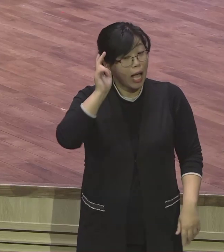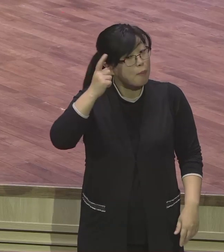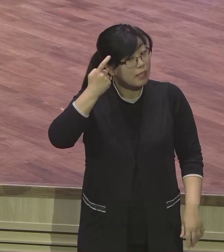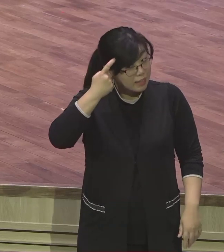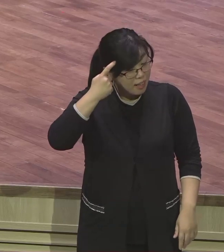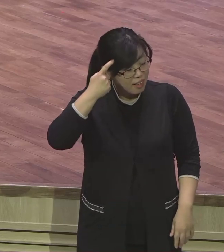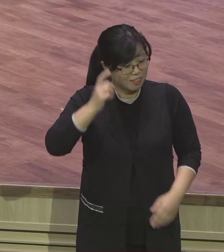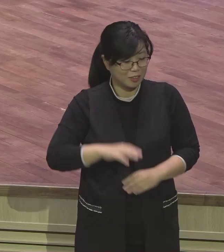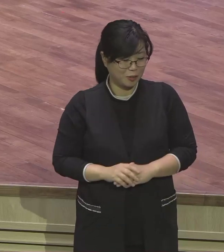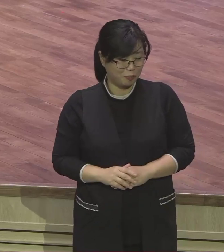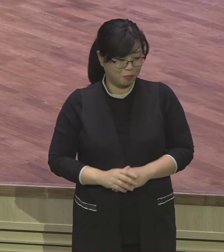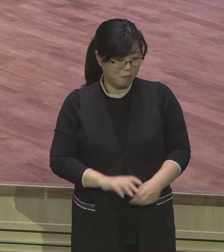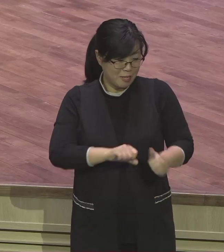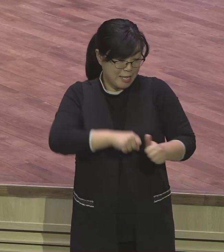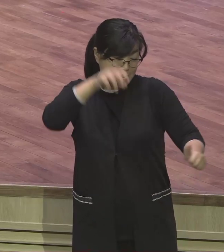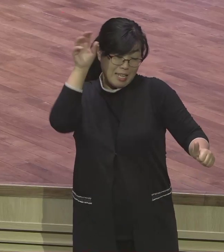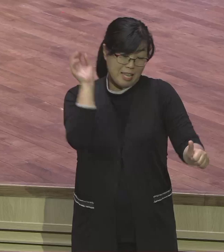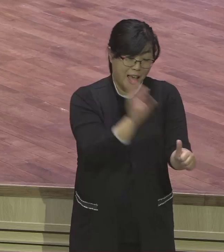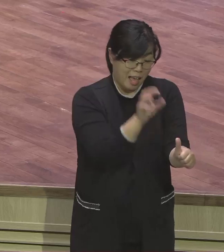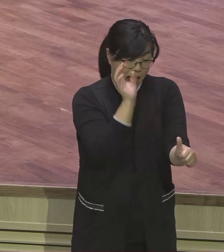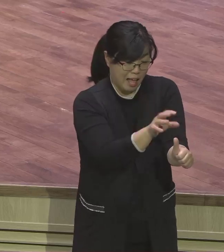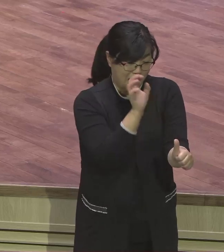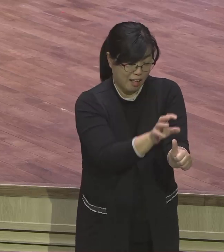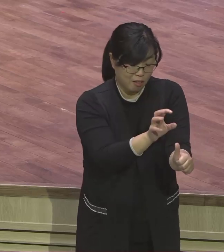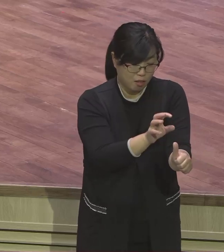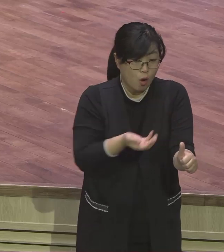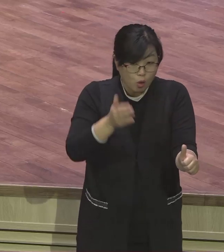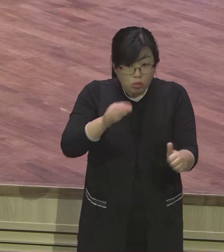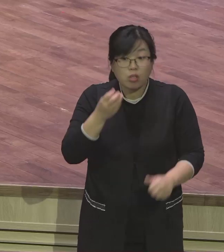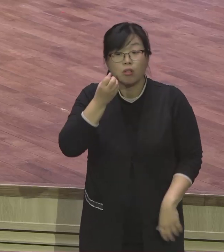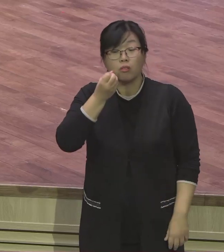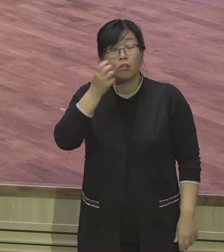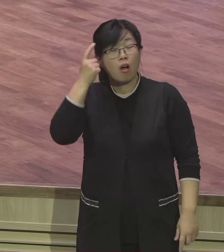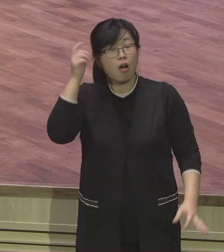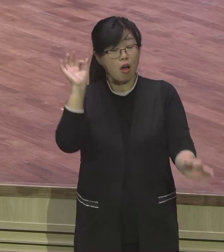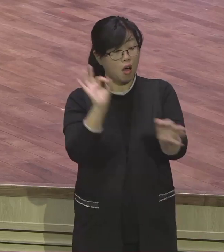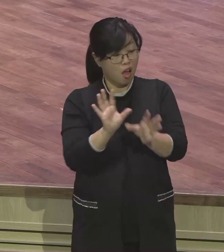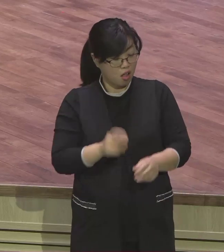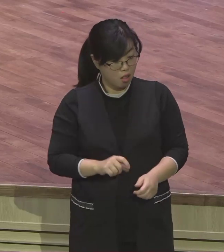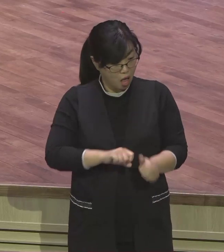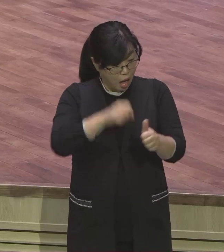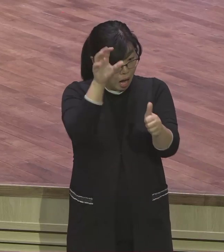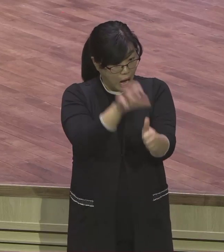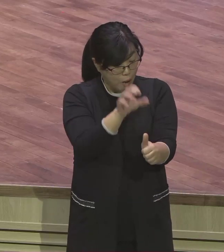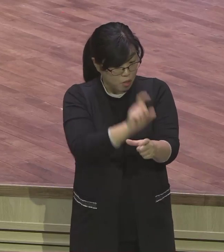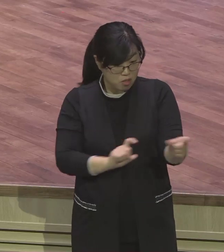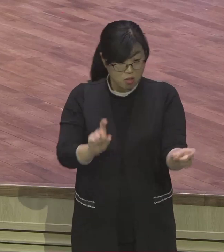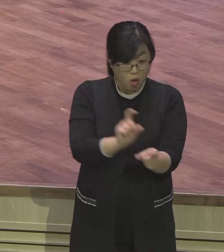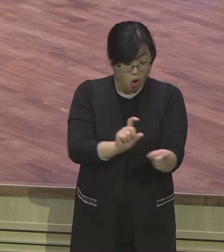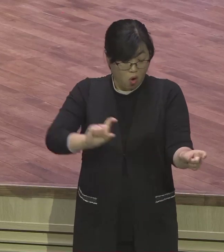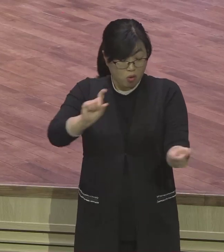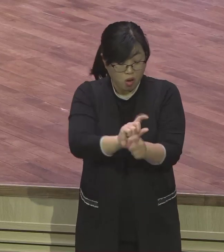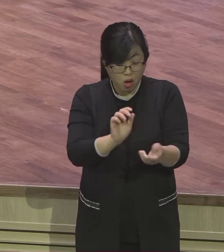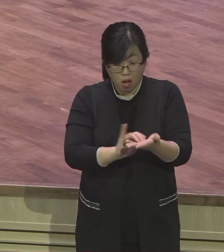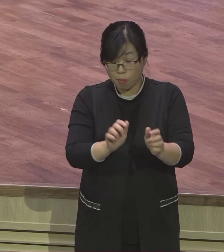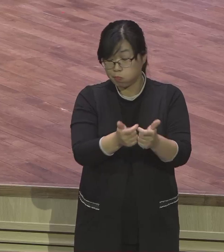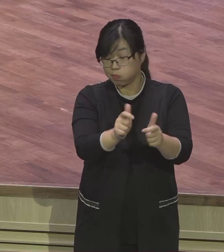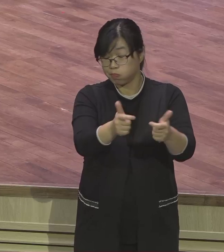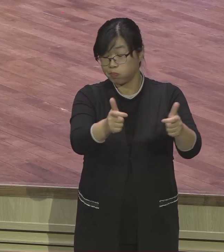학대를 받을수록 성경은 더욱 번성하여 퍼졌다고 그랬어요. 더욱 번성해졌다. 그래서 급기야는 애국